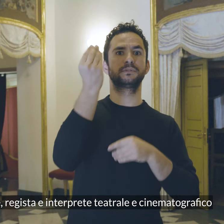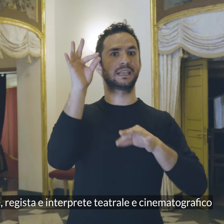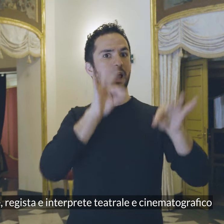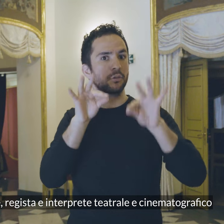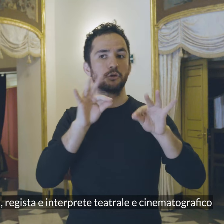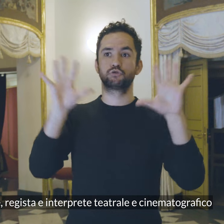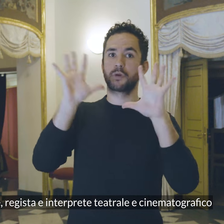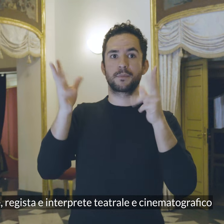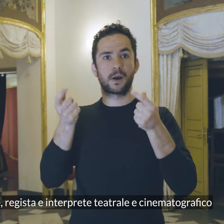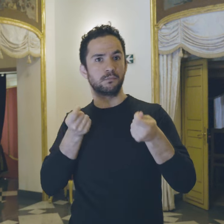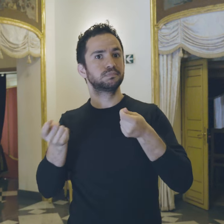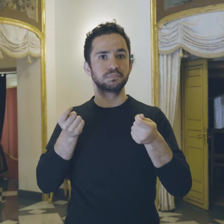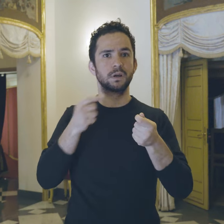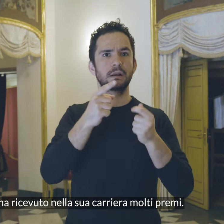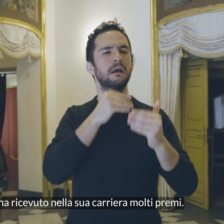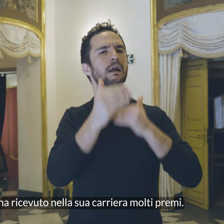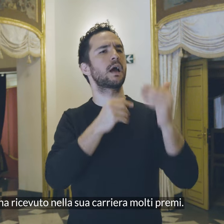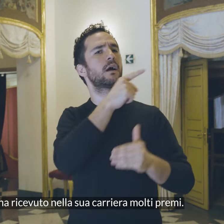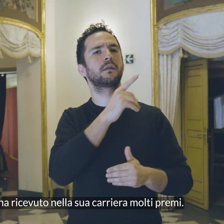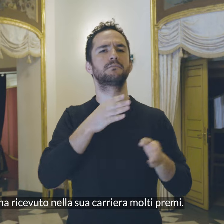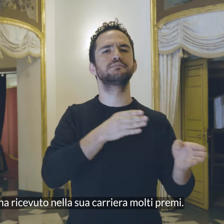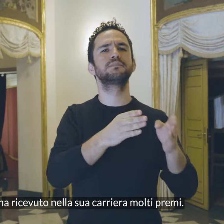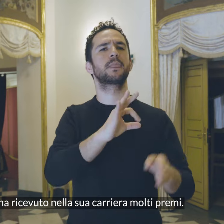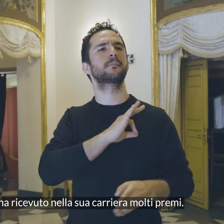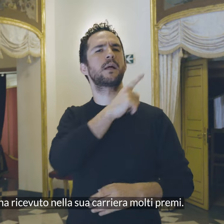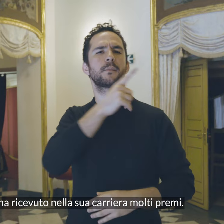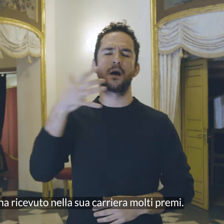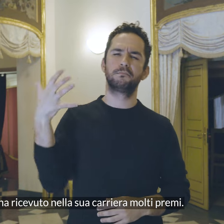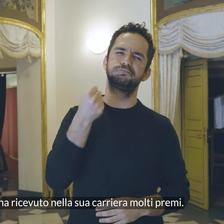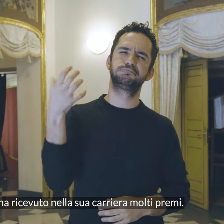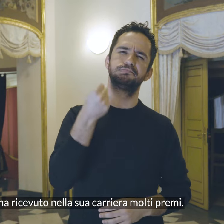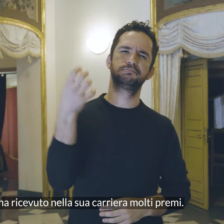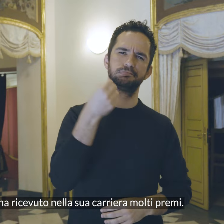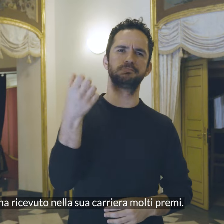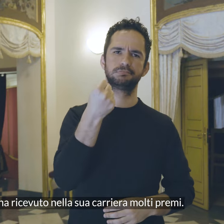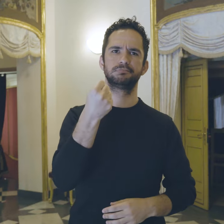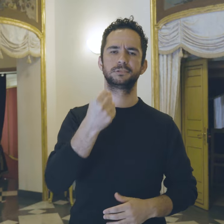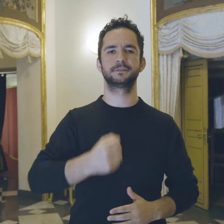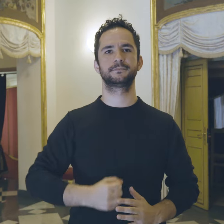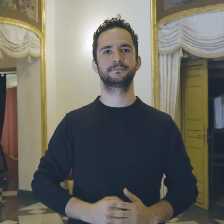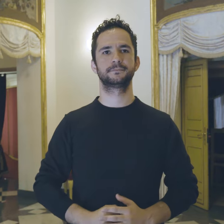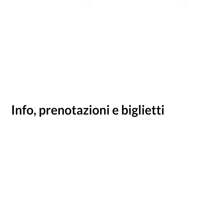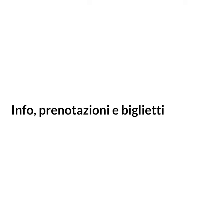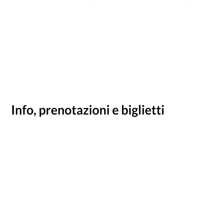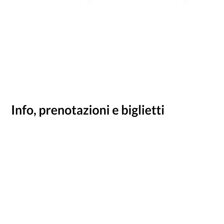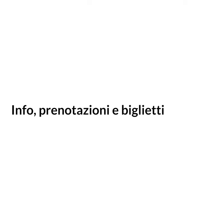e cinematografico Ha ricevuto nella sua carriera molti premi Info,